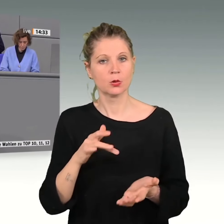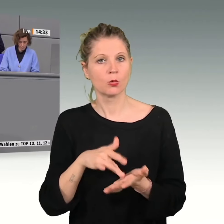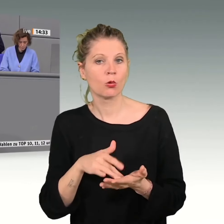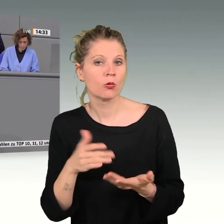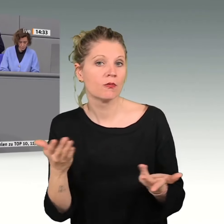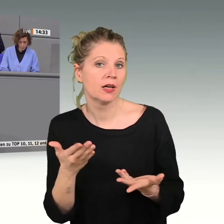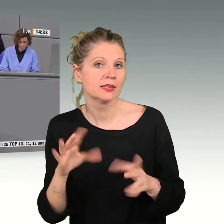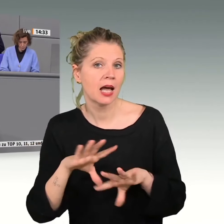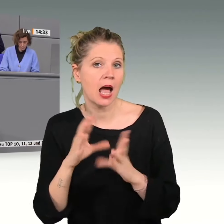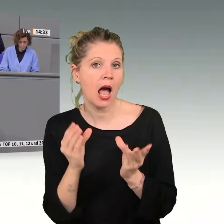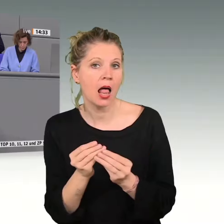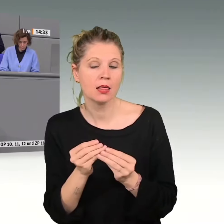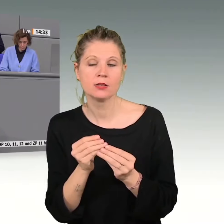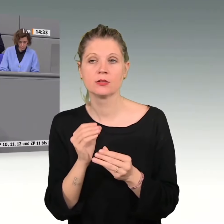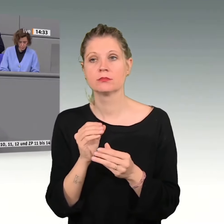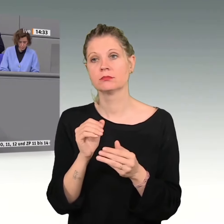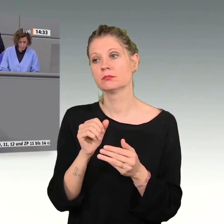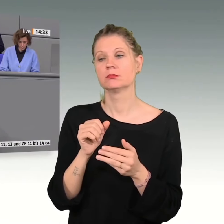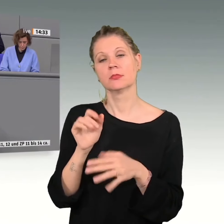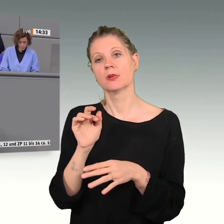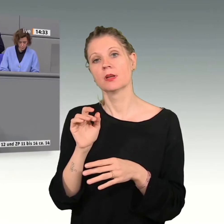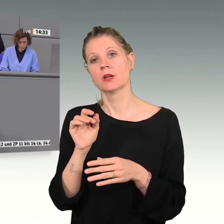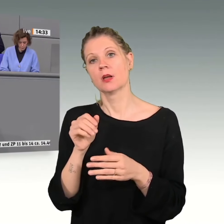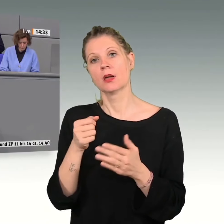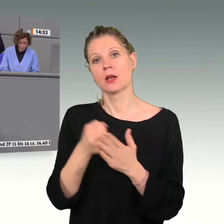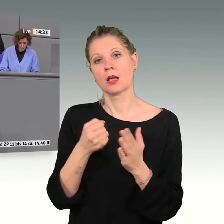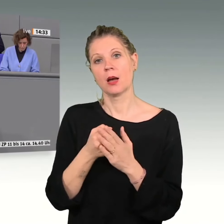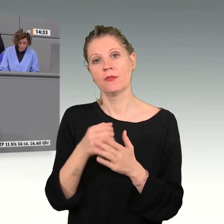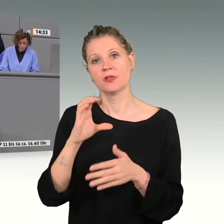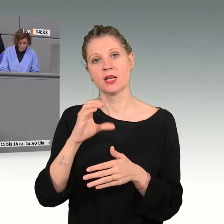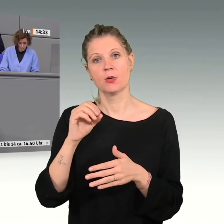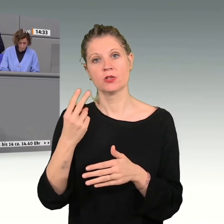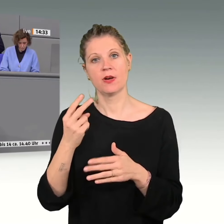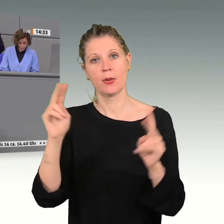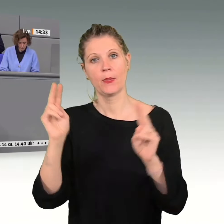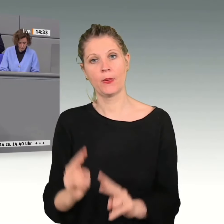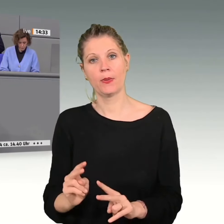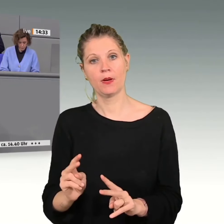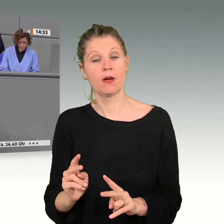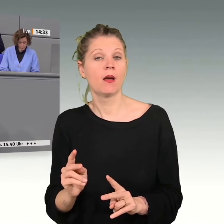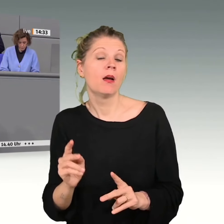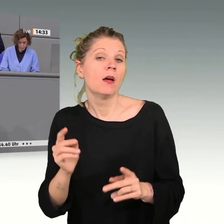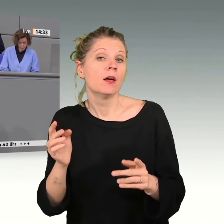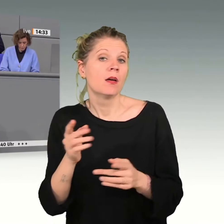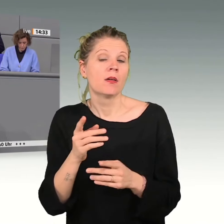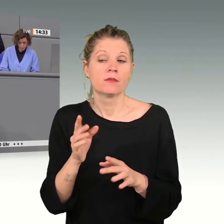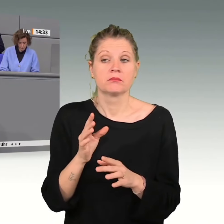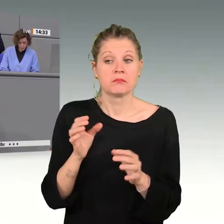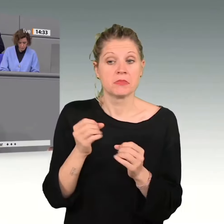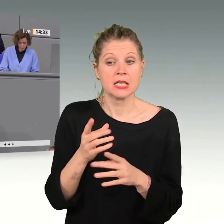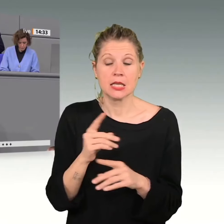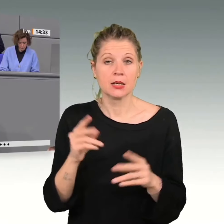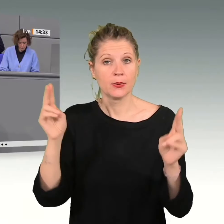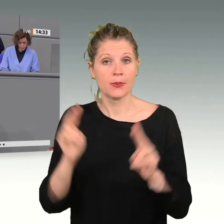alles für den Kampf gegen den Klimakiller CO2, sonst werden wir bald alle sterben. Und jetzt aufgepasst!